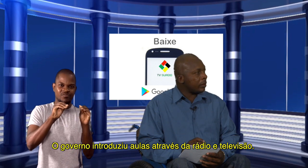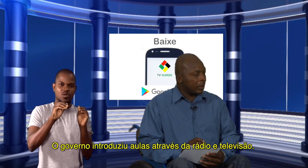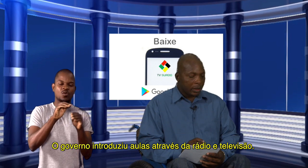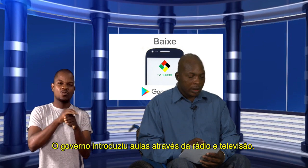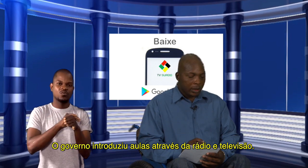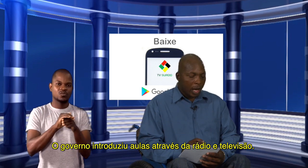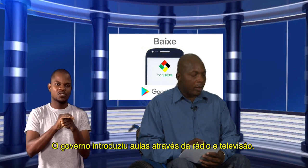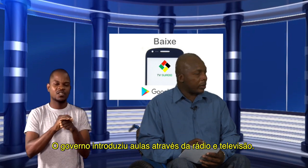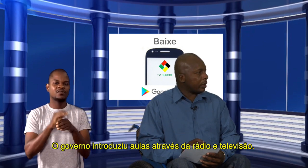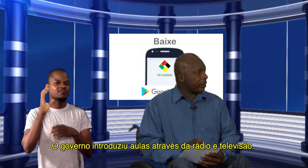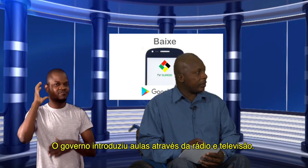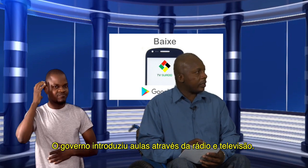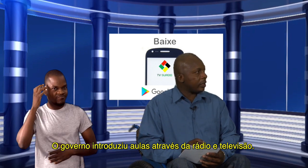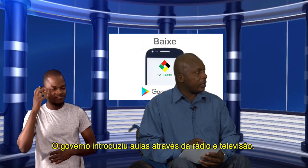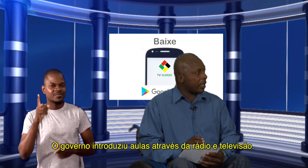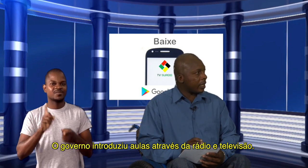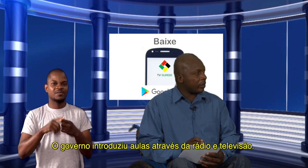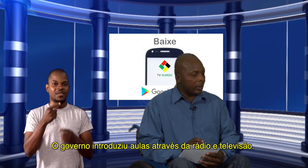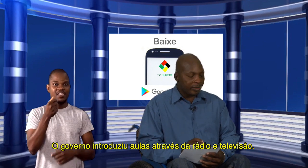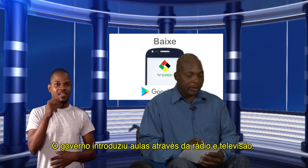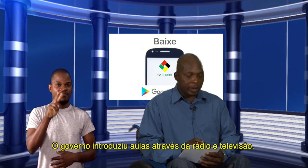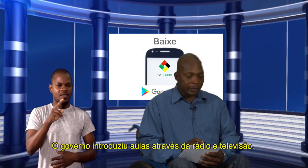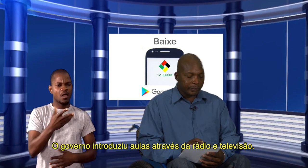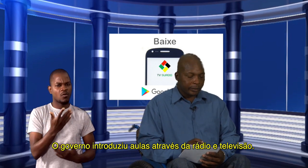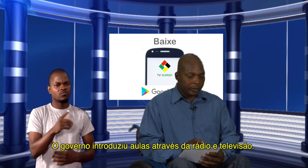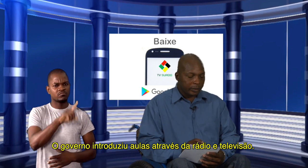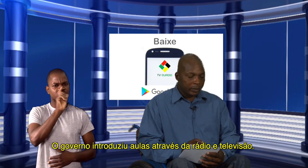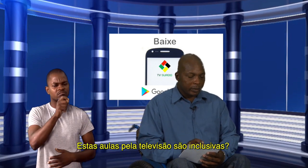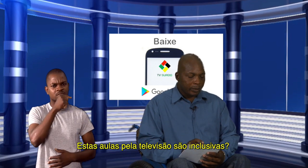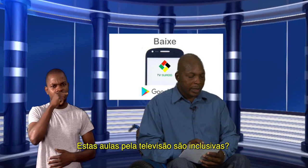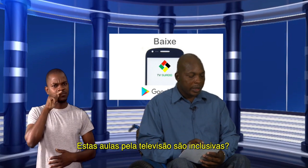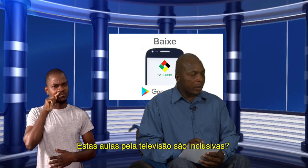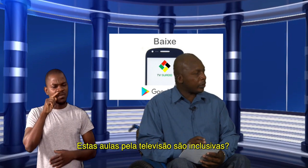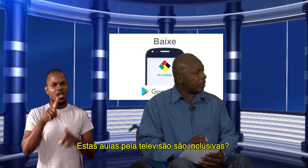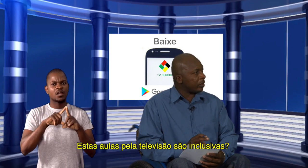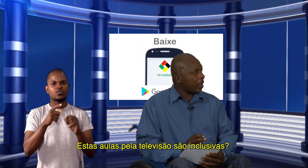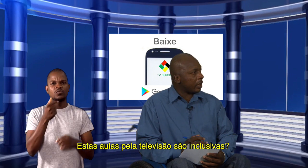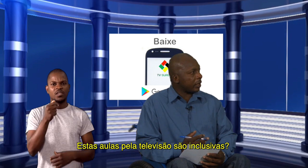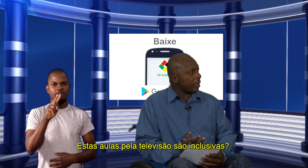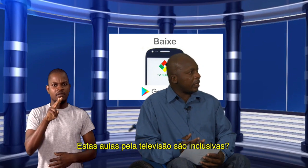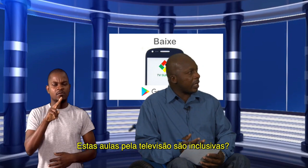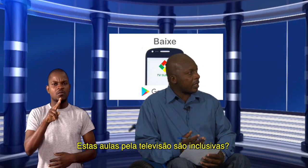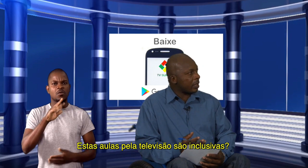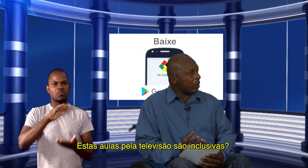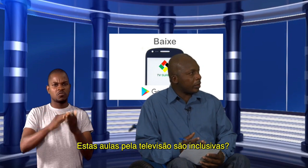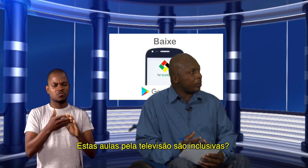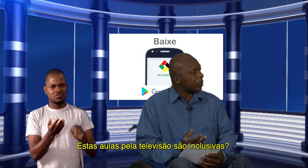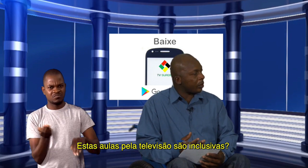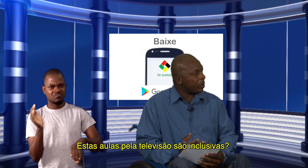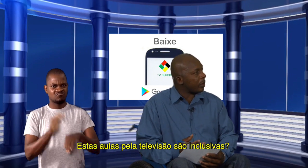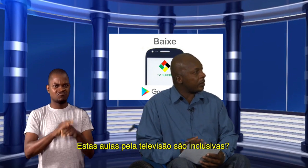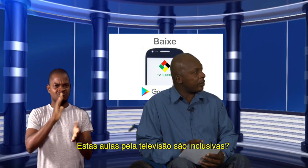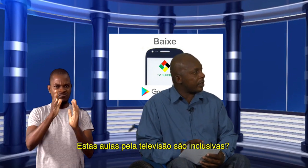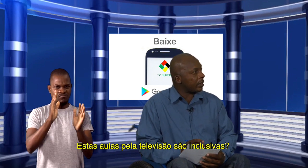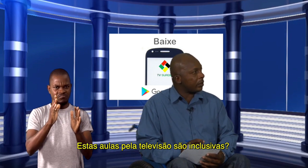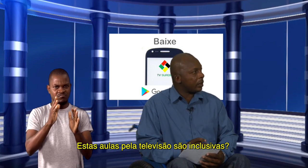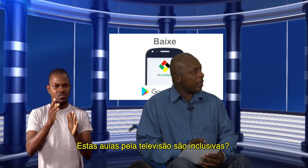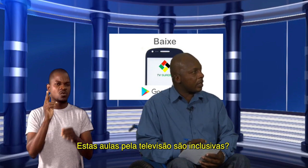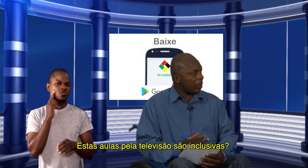aulas através de rádio e televisão. Assim, Agostinho, acha que essas aulas, por exemplo, pela televisão, são